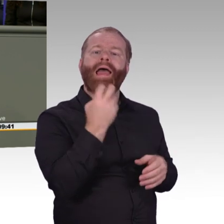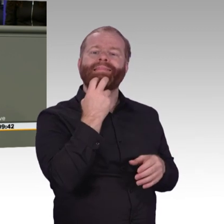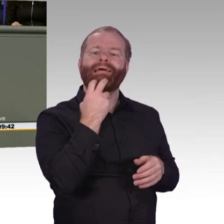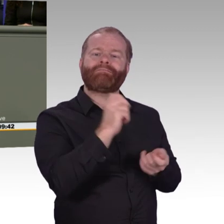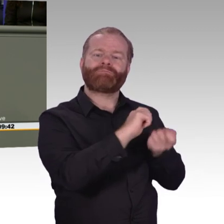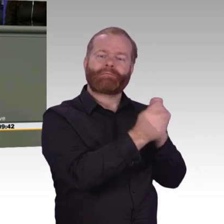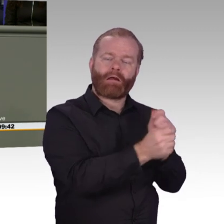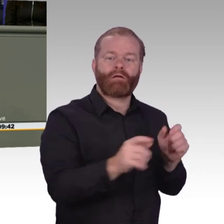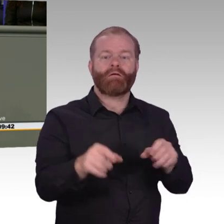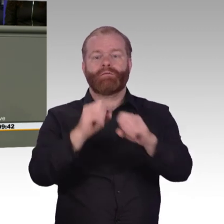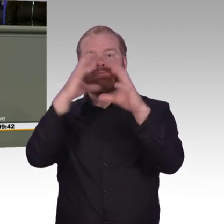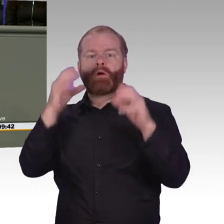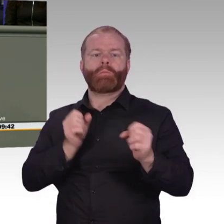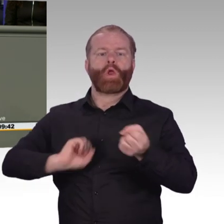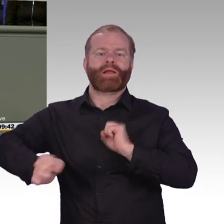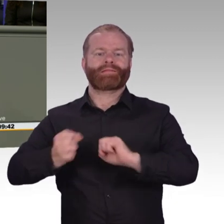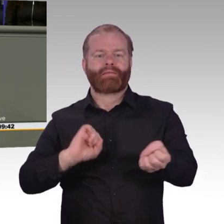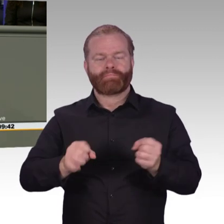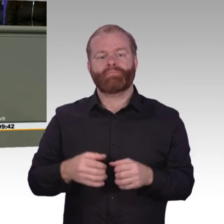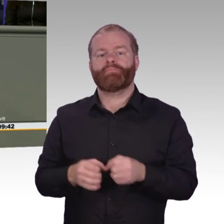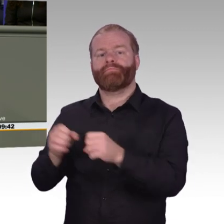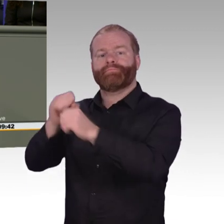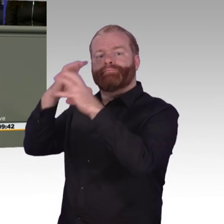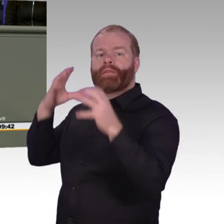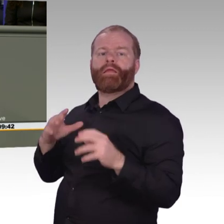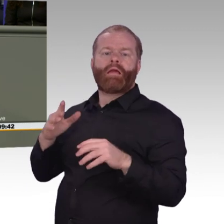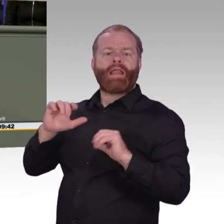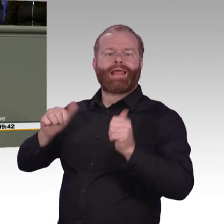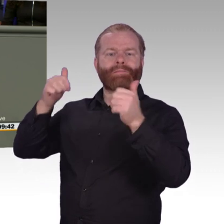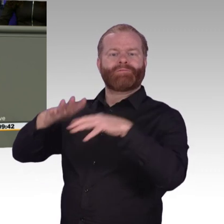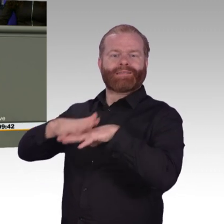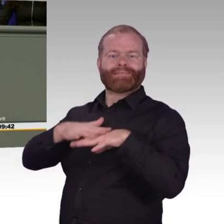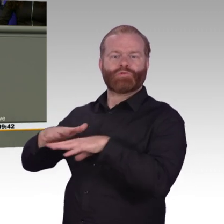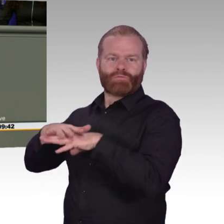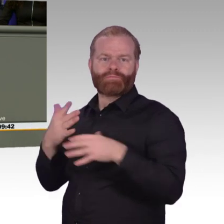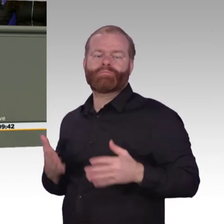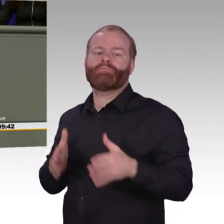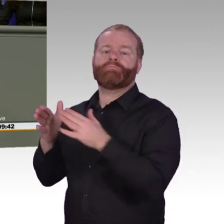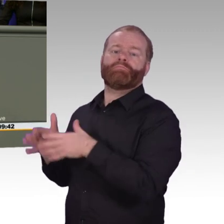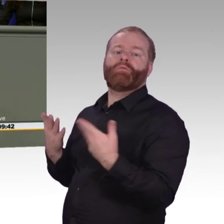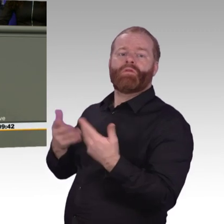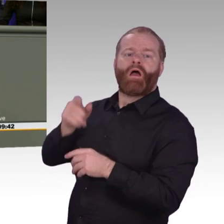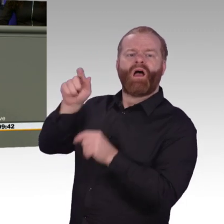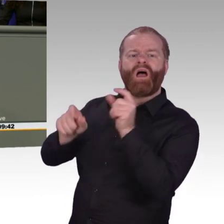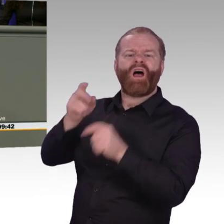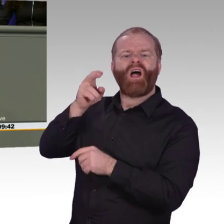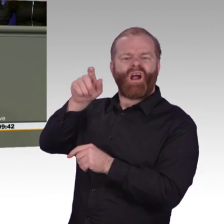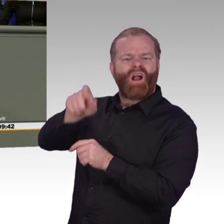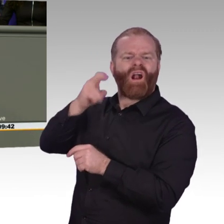ist es wichtig, dass wir hier auch mal die langen Linien ziehen, dass wir schauen, wie wollen wir in zehn, in 15, in 20 Jahren leben, damit wir